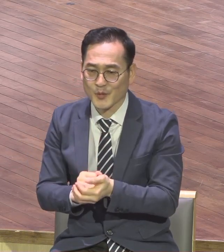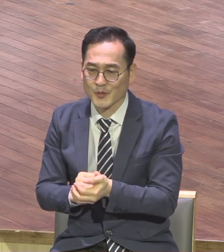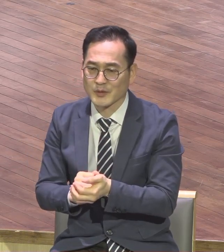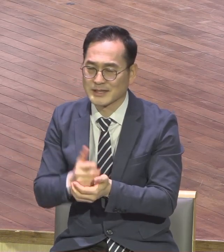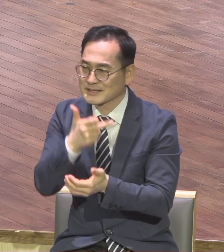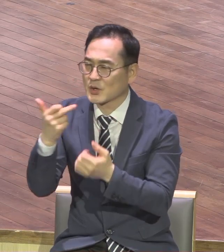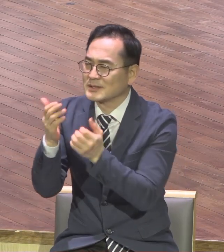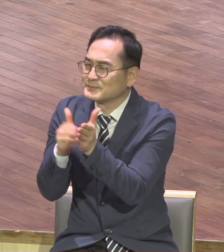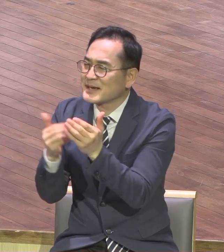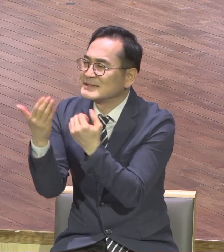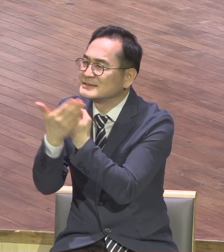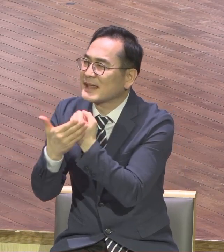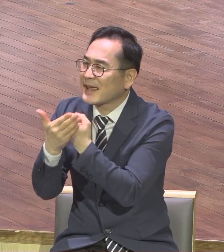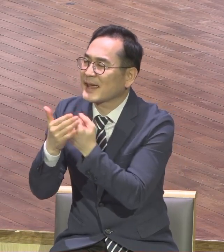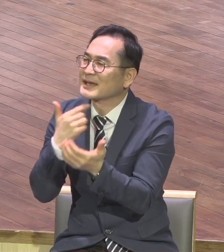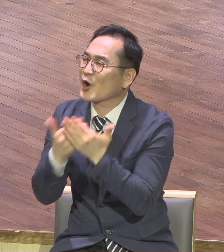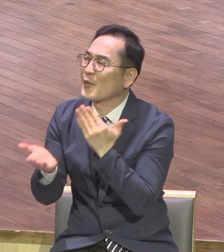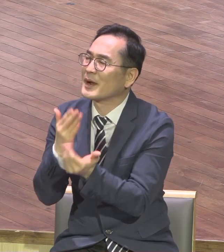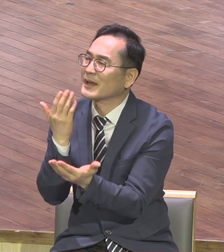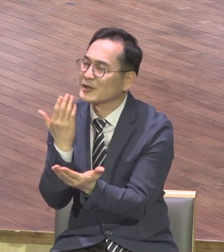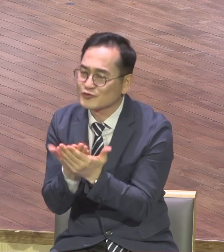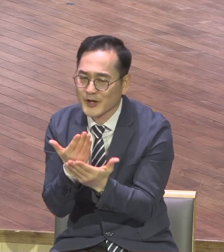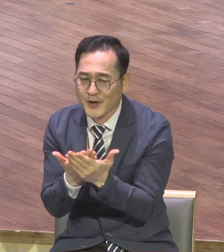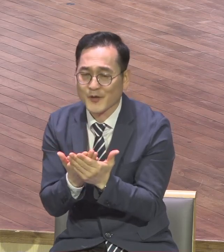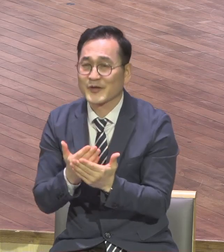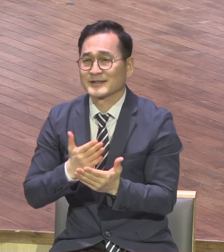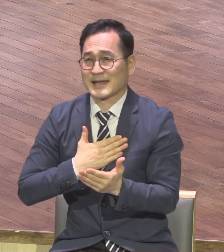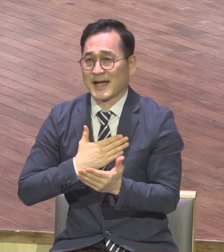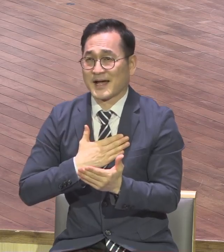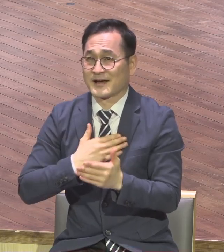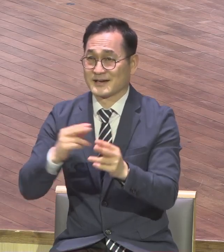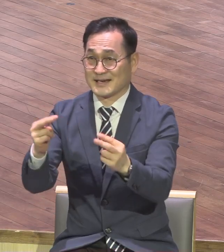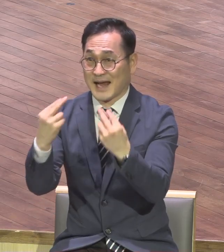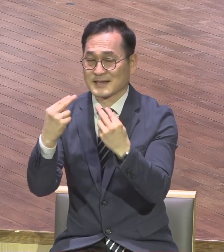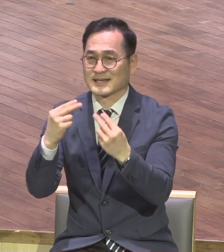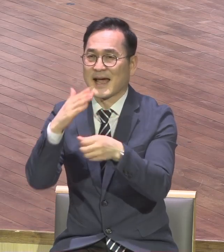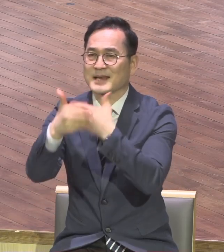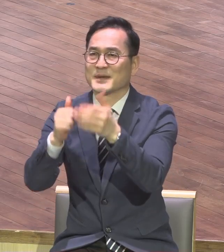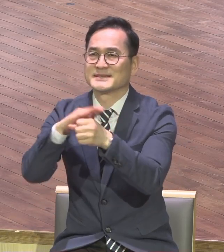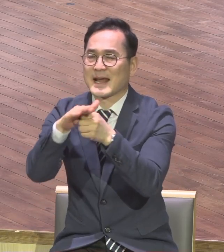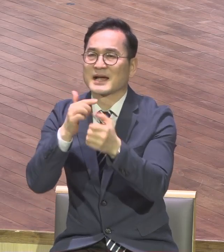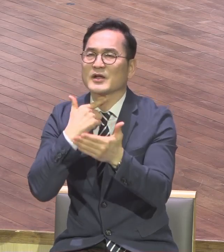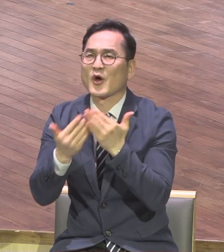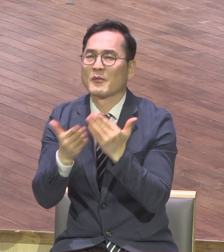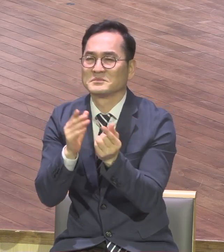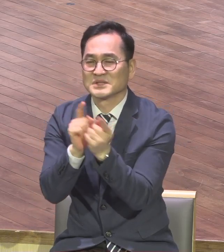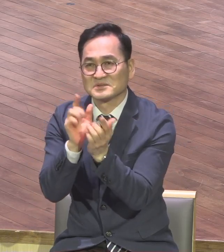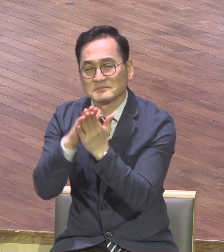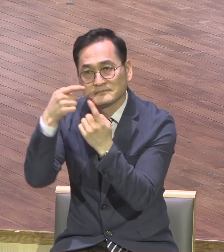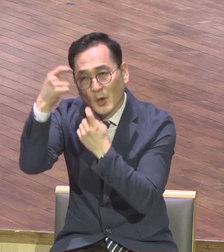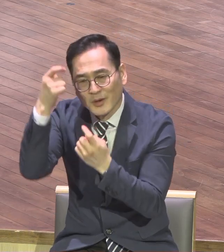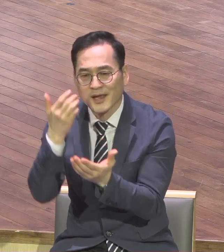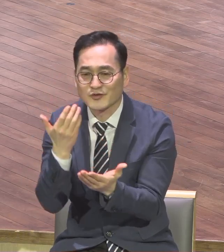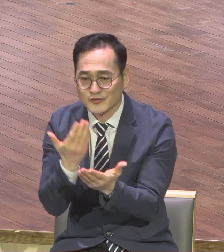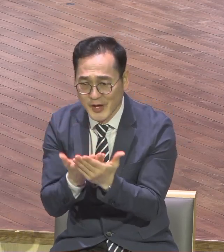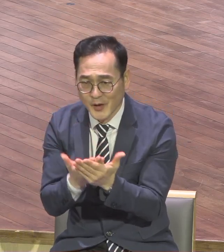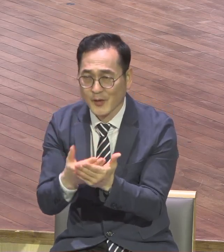하나님께서 나를 향하신 하나님의 사랑을 체험하게 하여 주옵사사 나의 관심을 가지시고 내게 문제를 주여 사오니